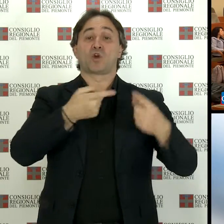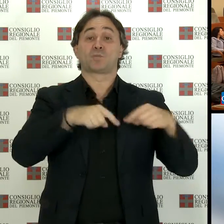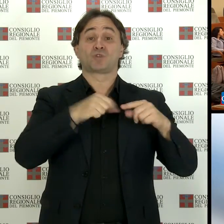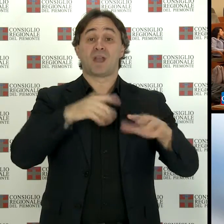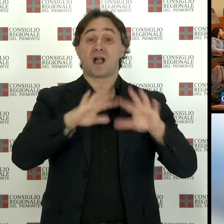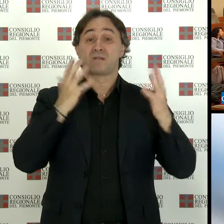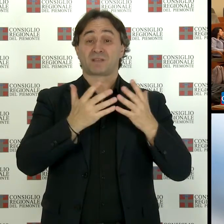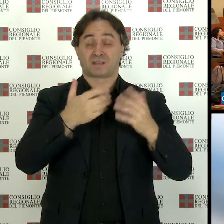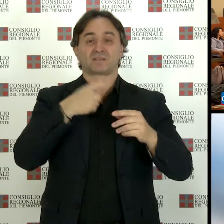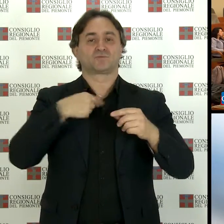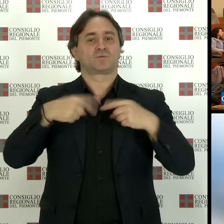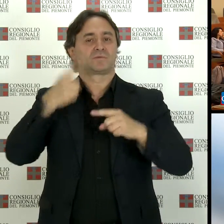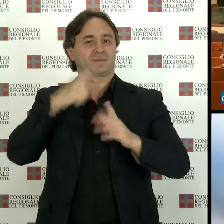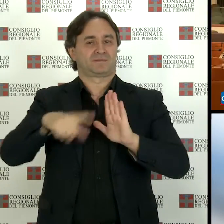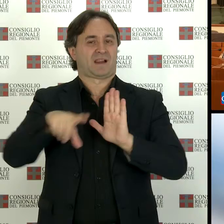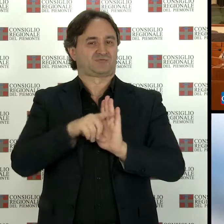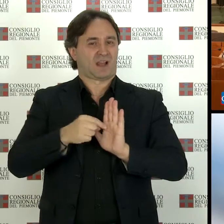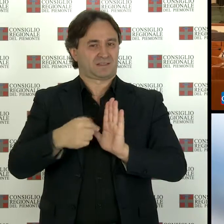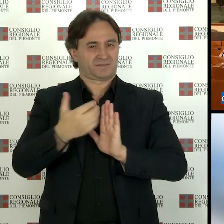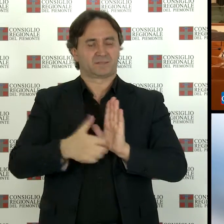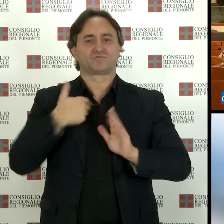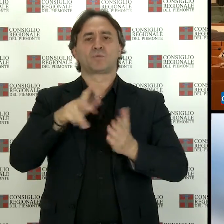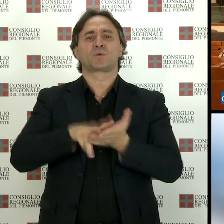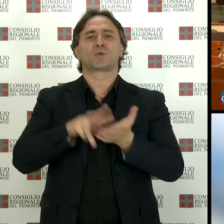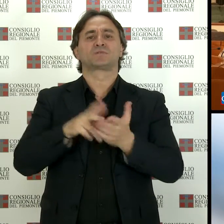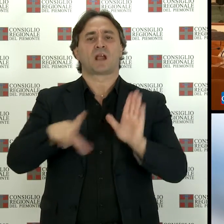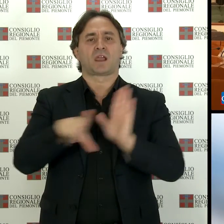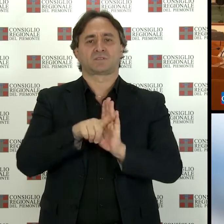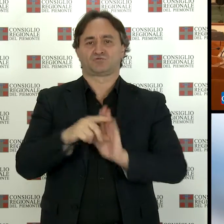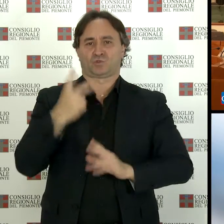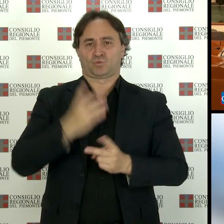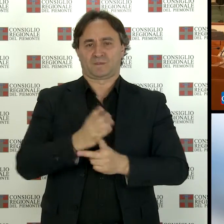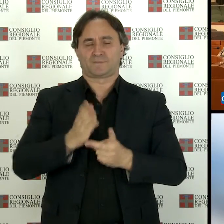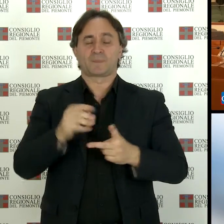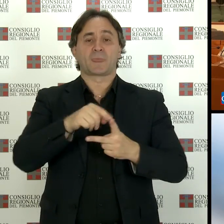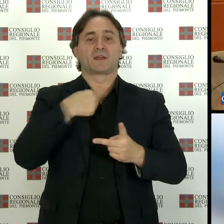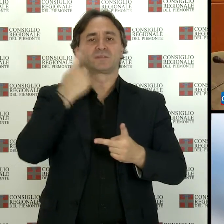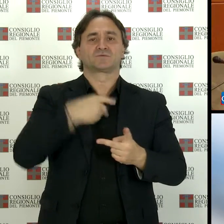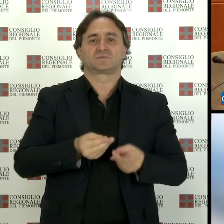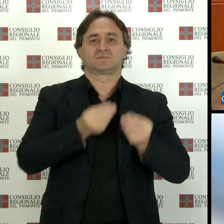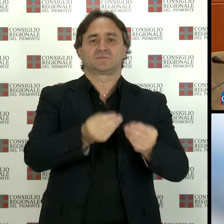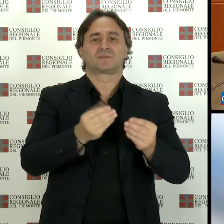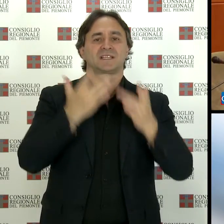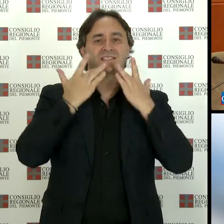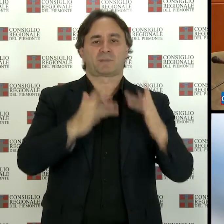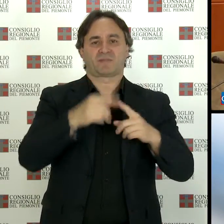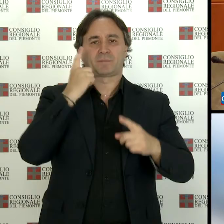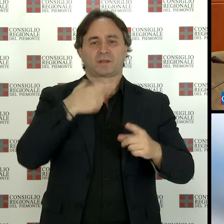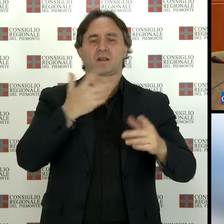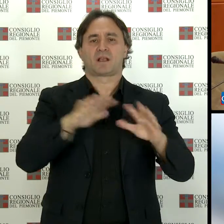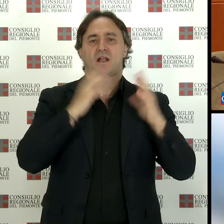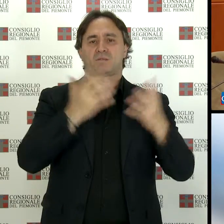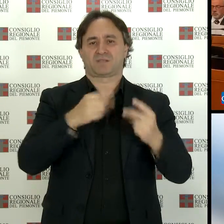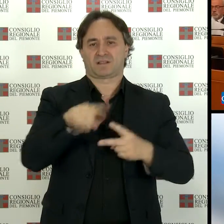riunita in legislativa, ha esaminato due proposte di legge La prima, che semplifica le procedure di valutazione e compatibilità ambientale e